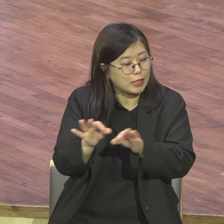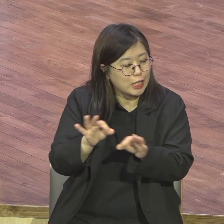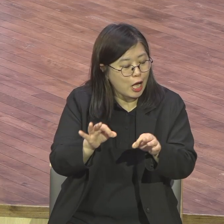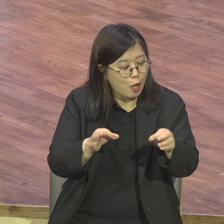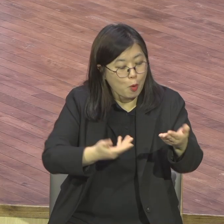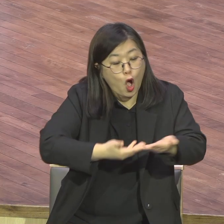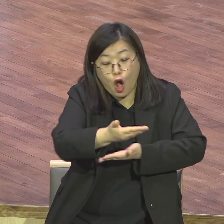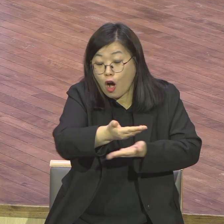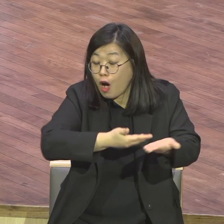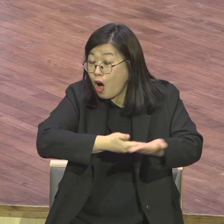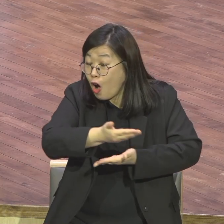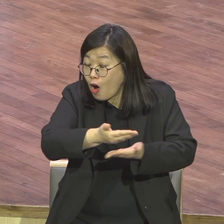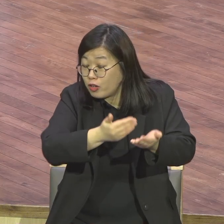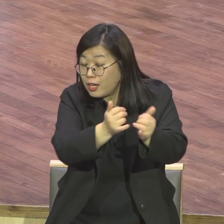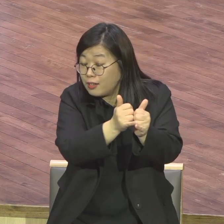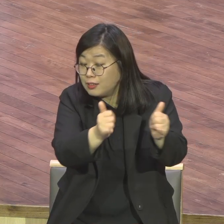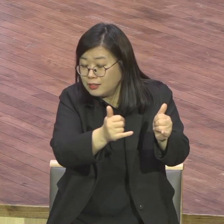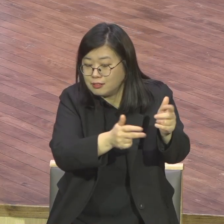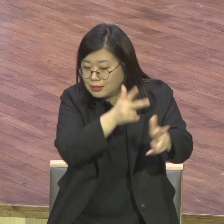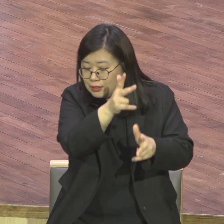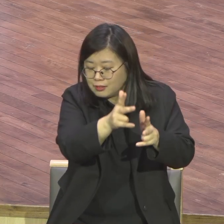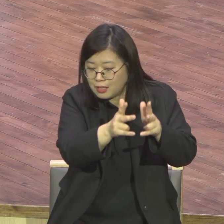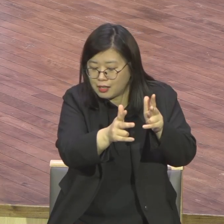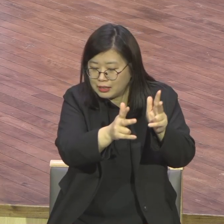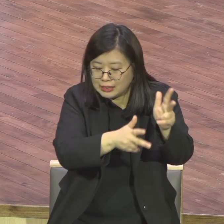형님이 가면요 여자들이 오줌을 샀다니까